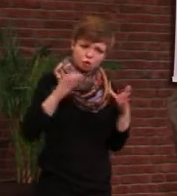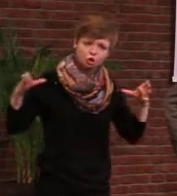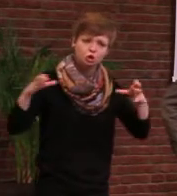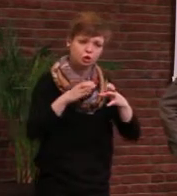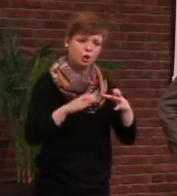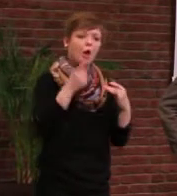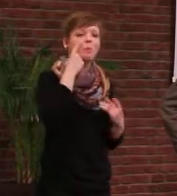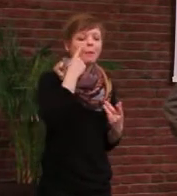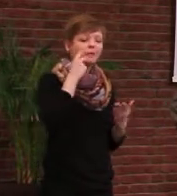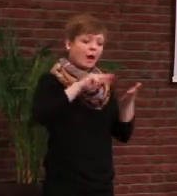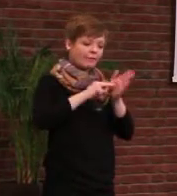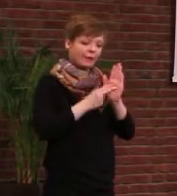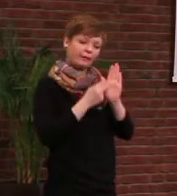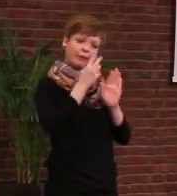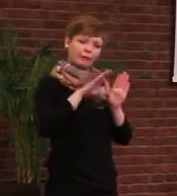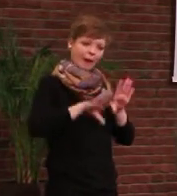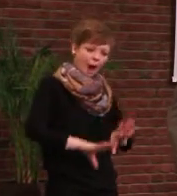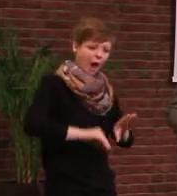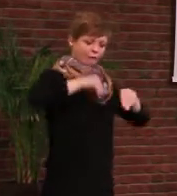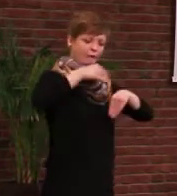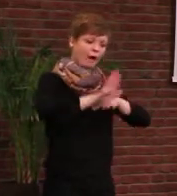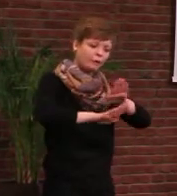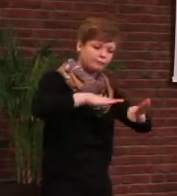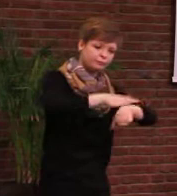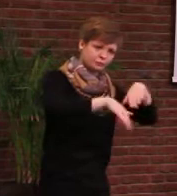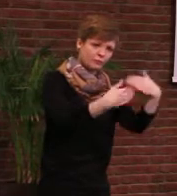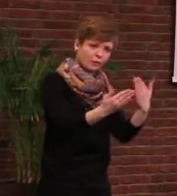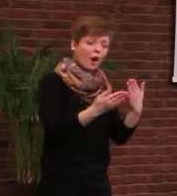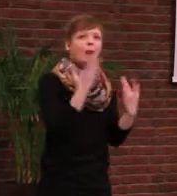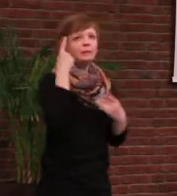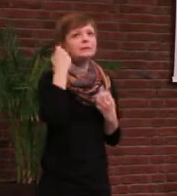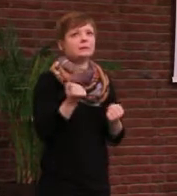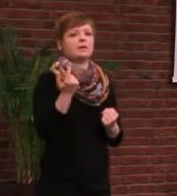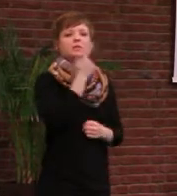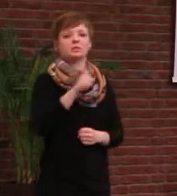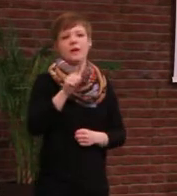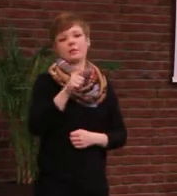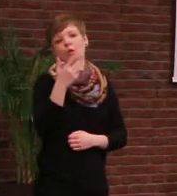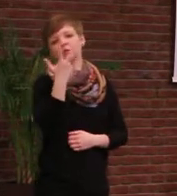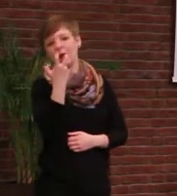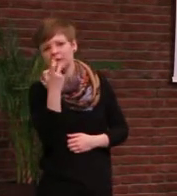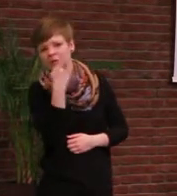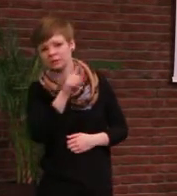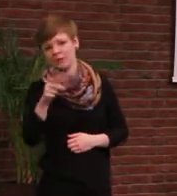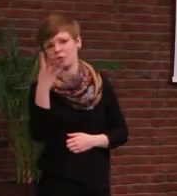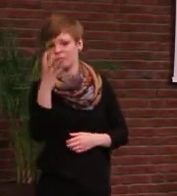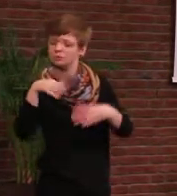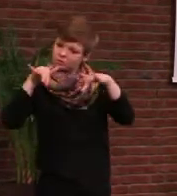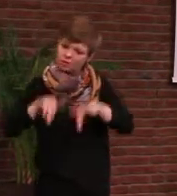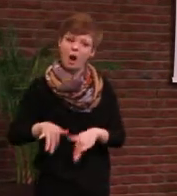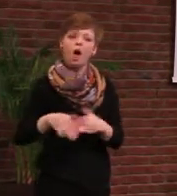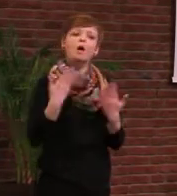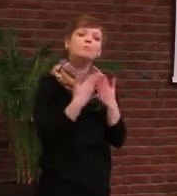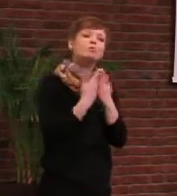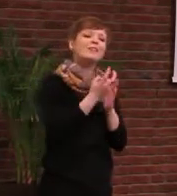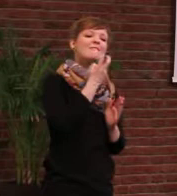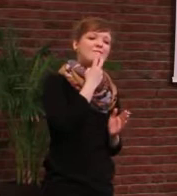aus, bis 2020, 2025 wird sie sich durchsetzen, aus Wasser und CO2 künstliches Erdgas zu produzieren.